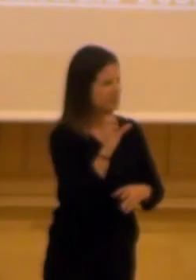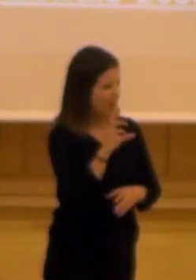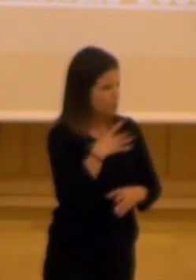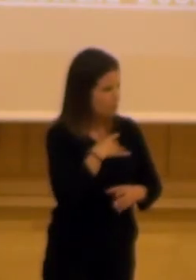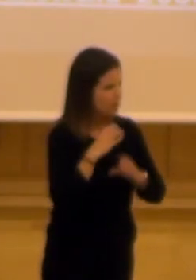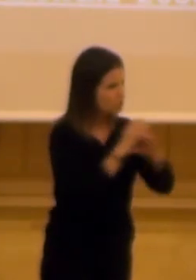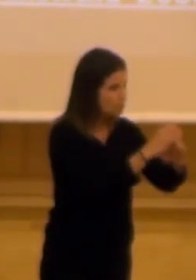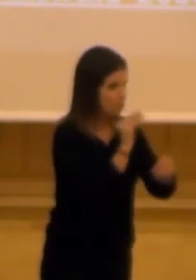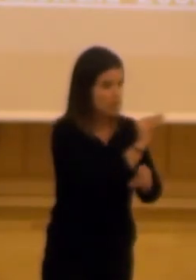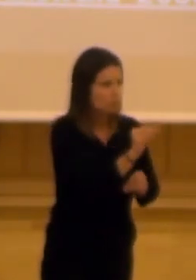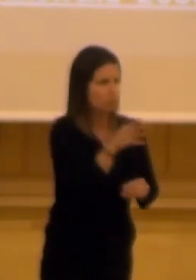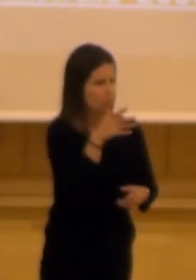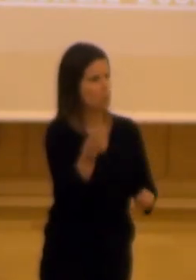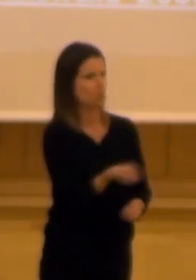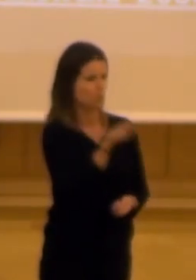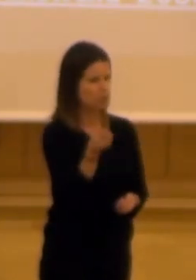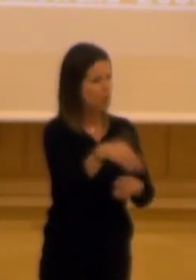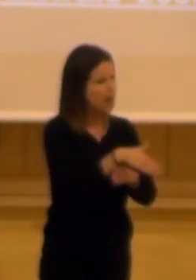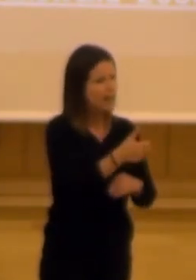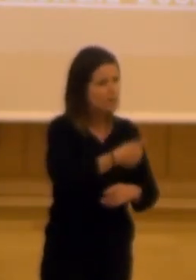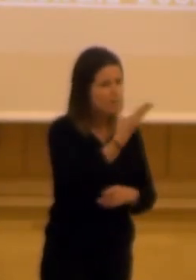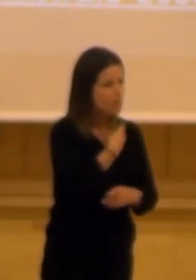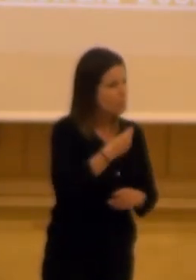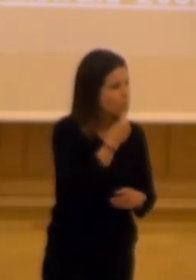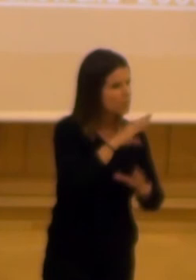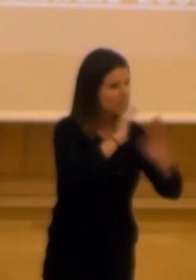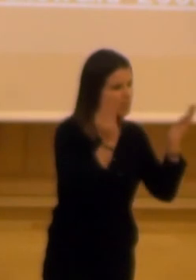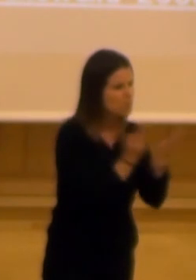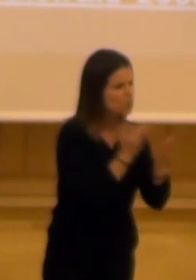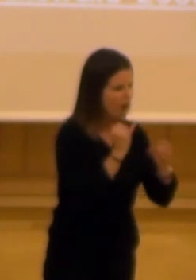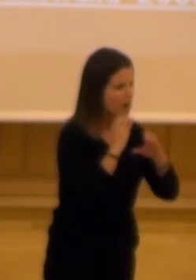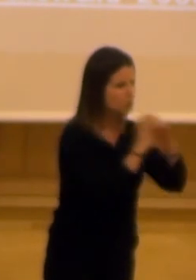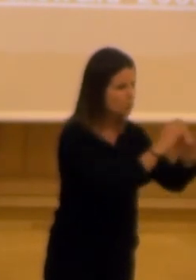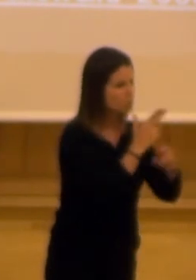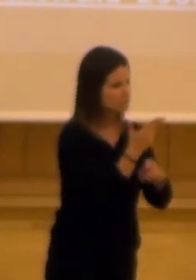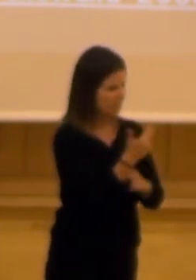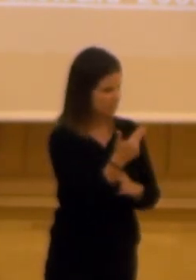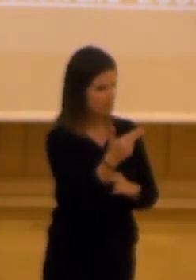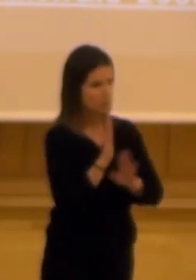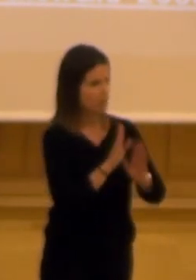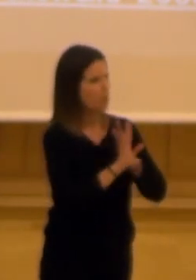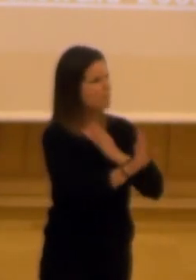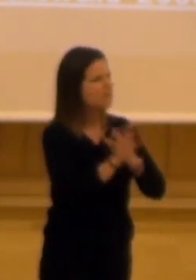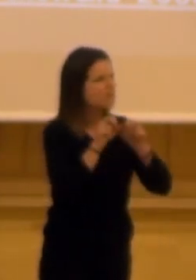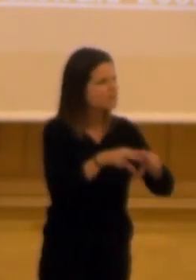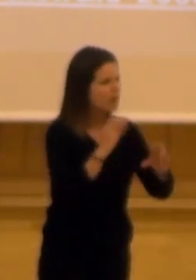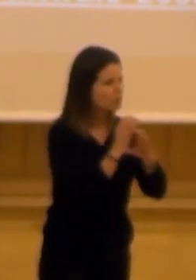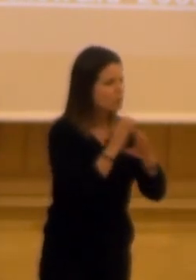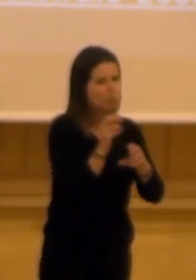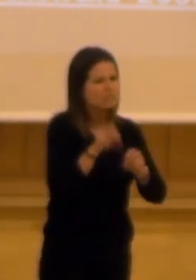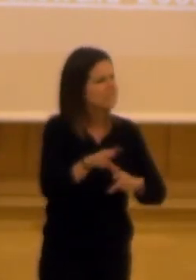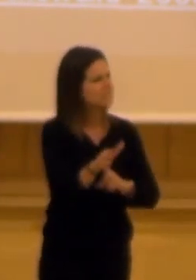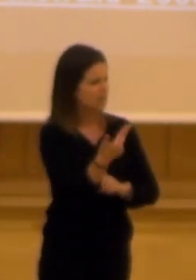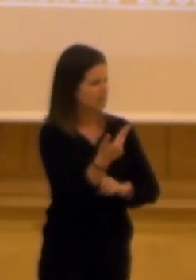porque es un latazo la calle más bonita del mundo pasan los autobuses y los taxis pero dejamos a los vecinos sin autobuses y sin